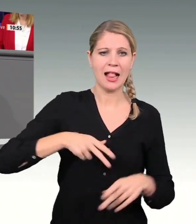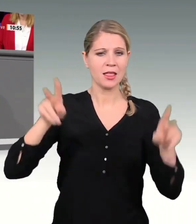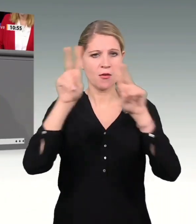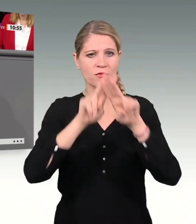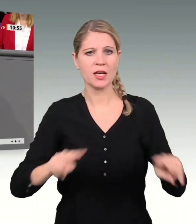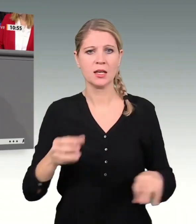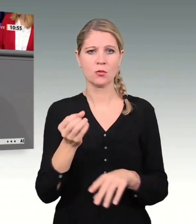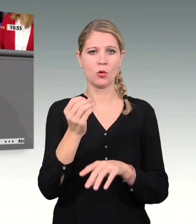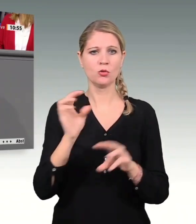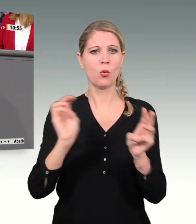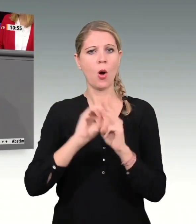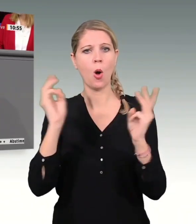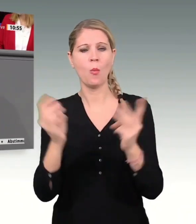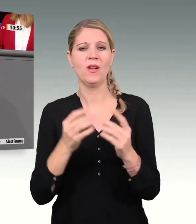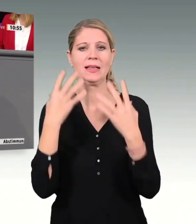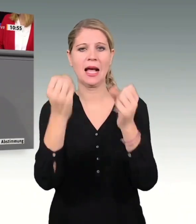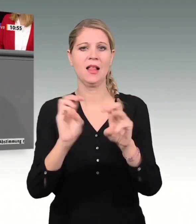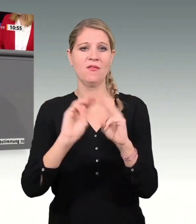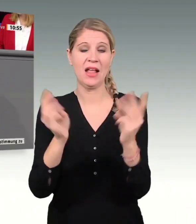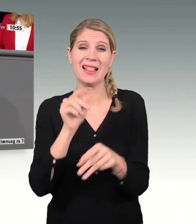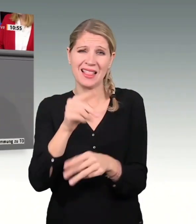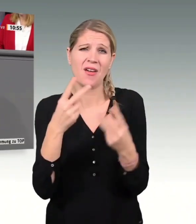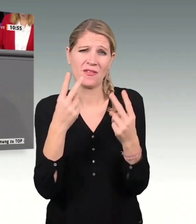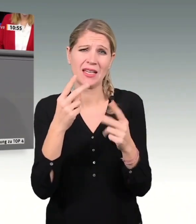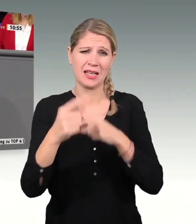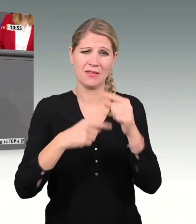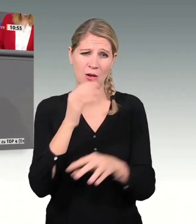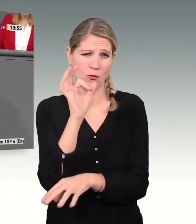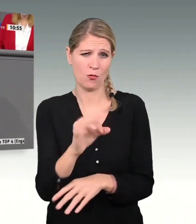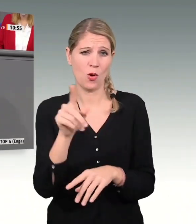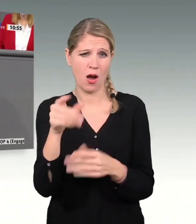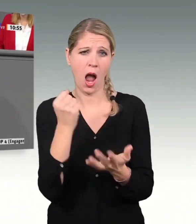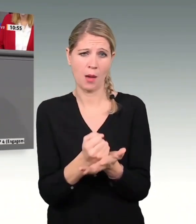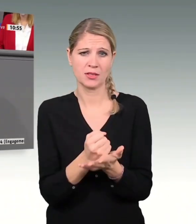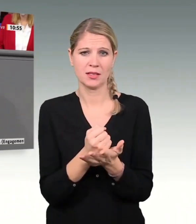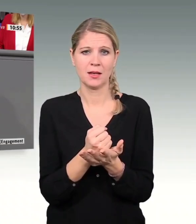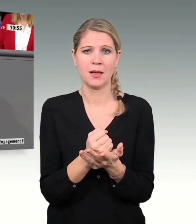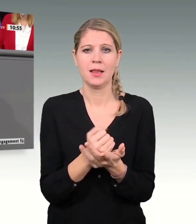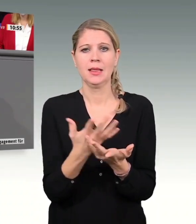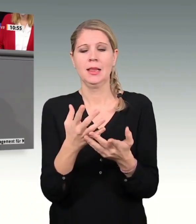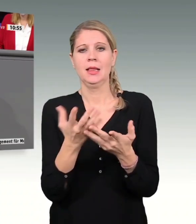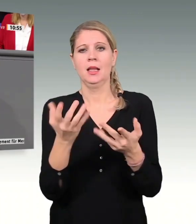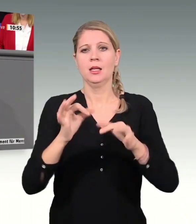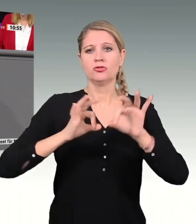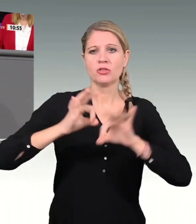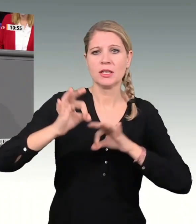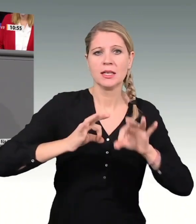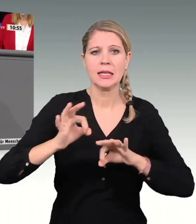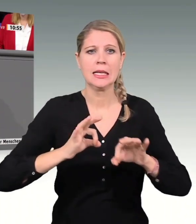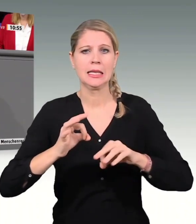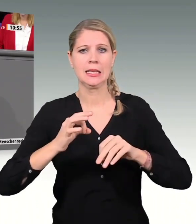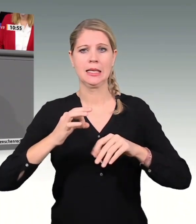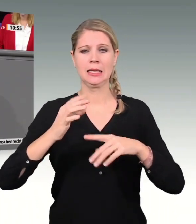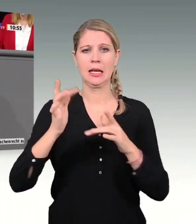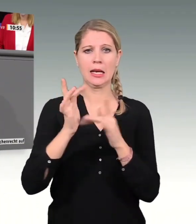internationales Netzwerk gegründet. Part Religion und nachhaltige Entwicklung. Partnerschaft von Religion und nachhaltiger Entwicklung.